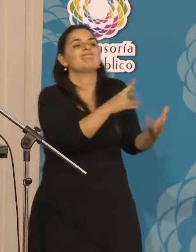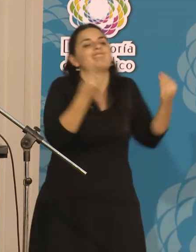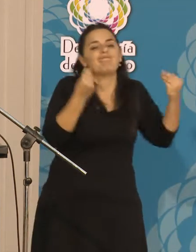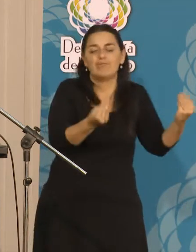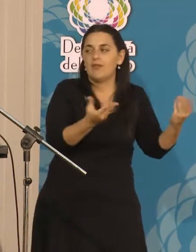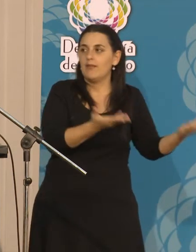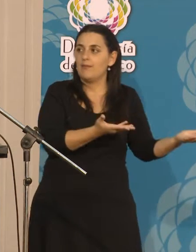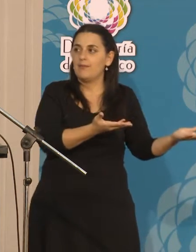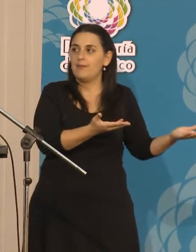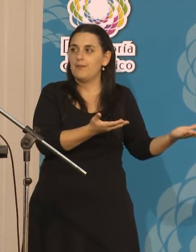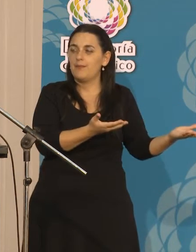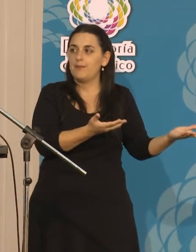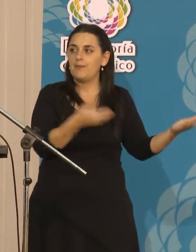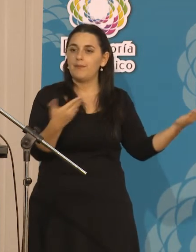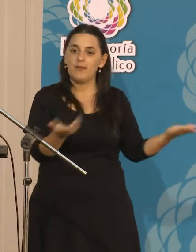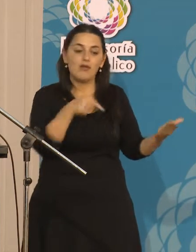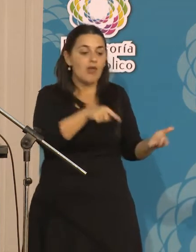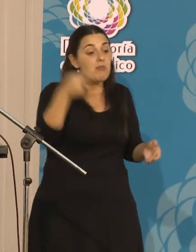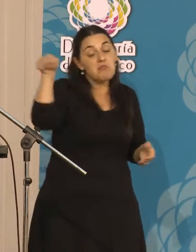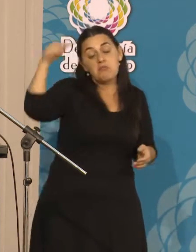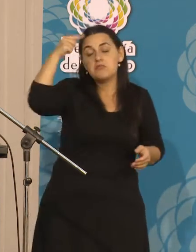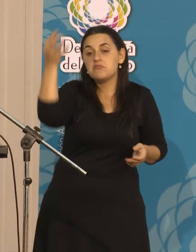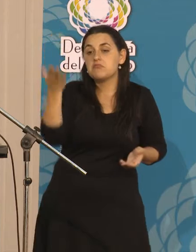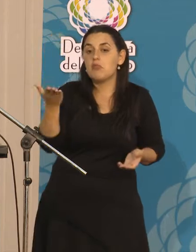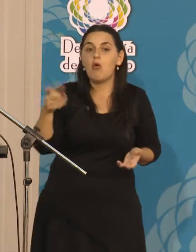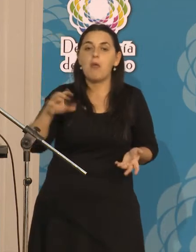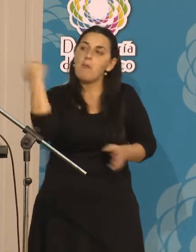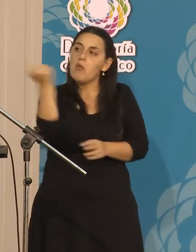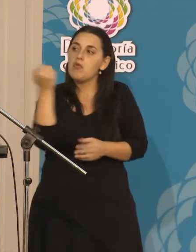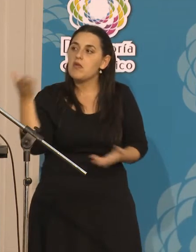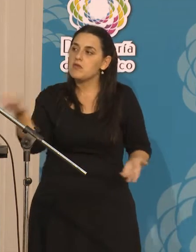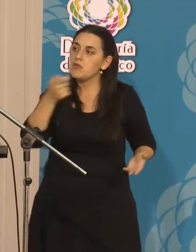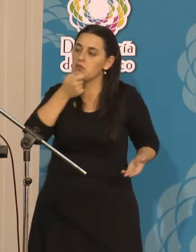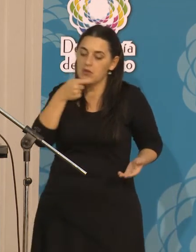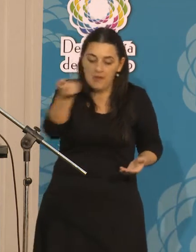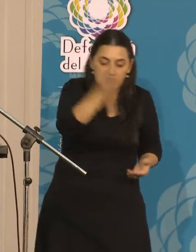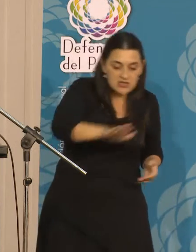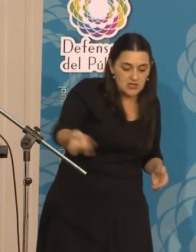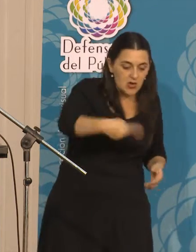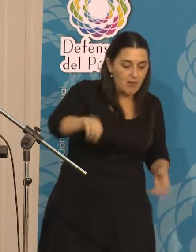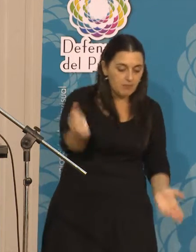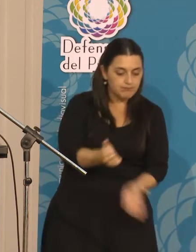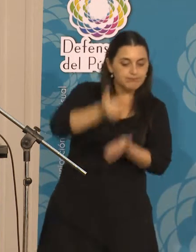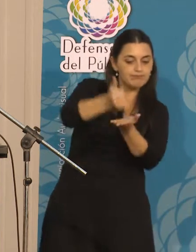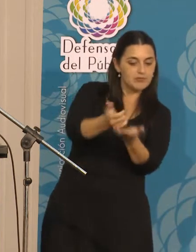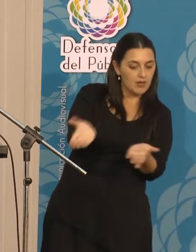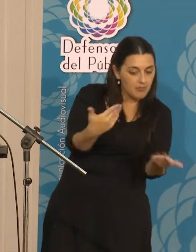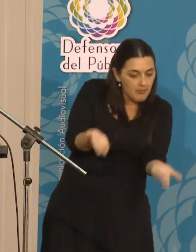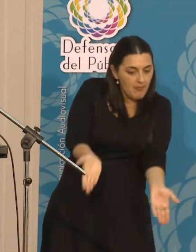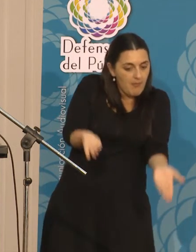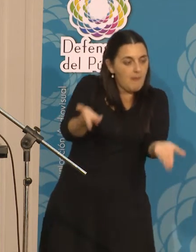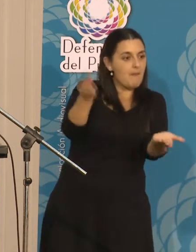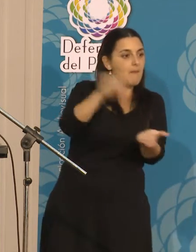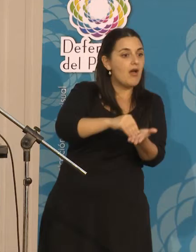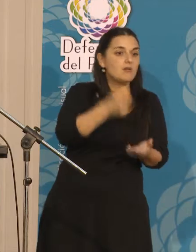pero a mí me parece que es importante a los menores también darle más participación, y cuidarlo lógicamente de la